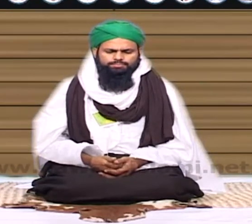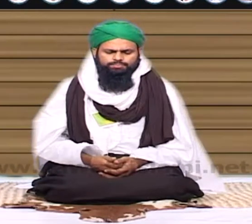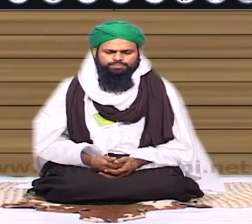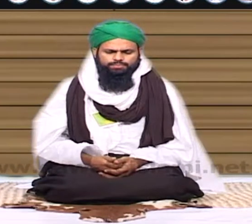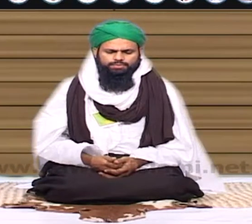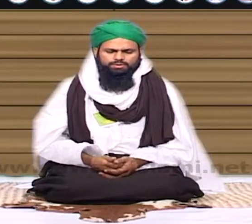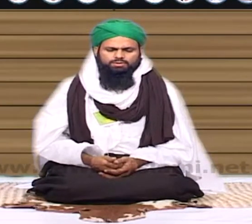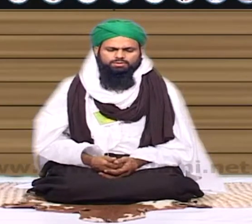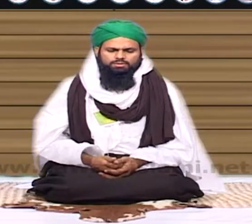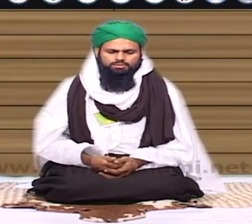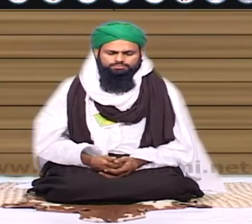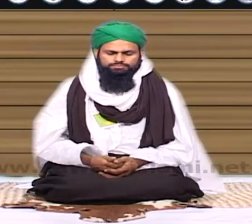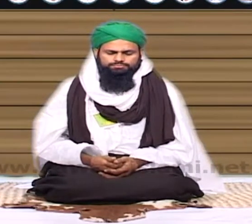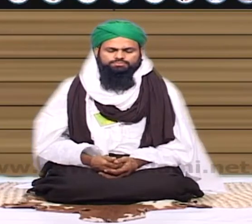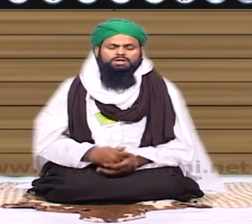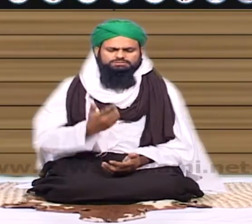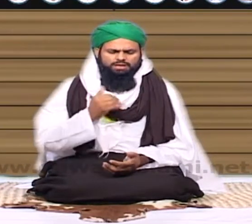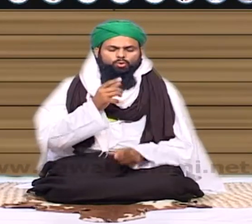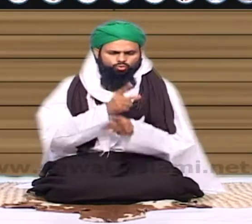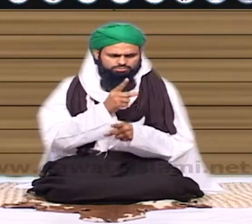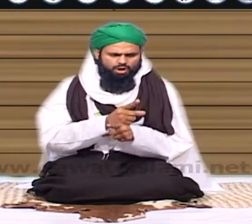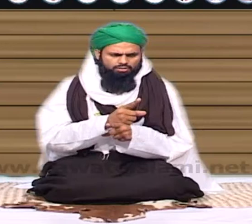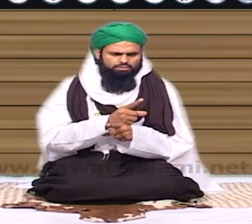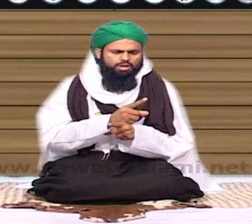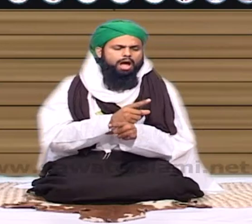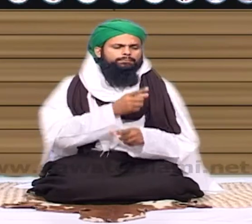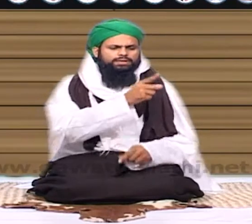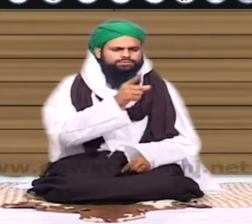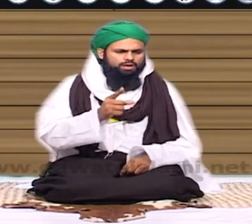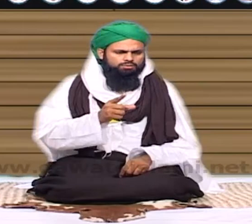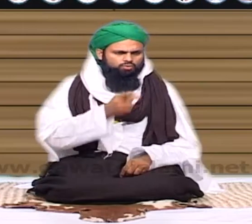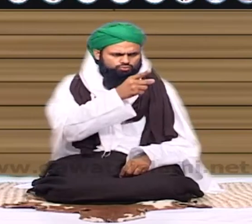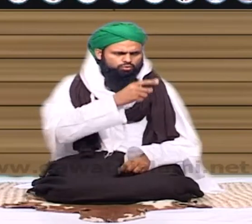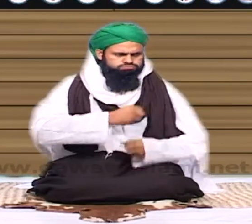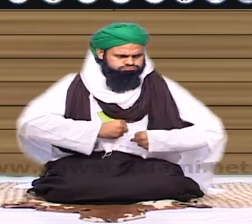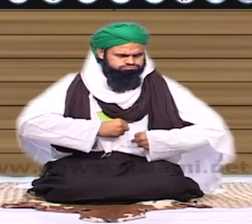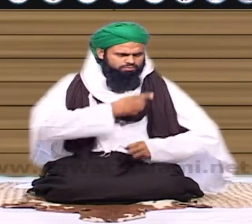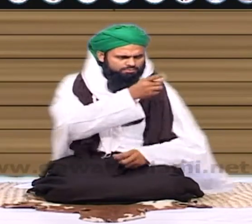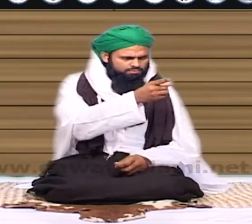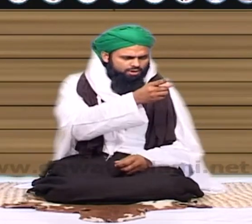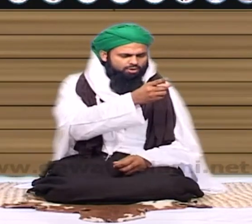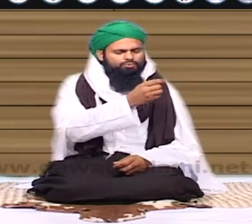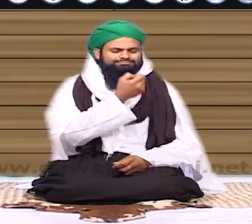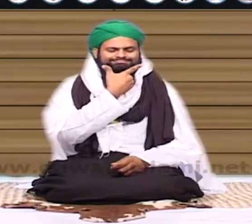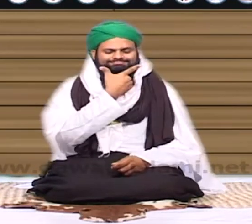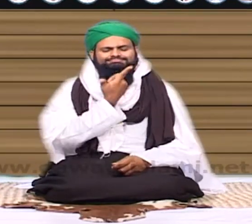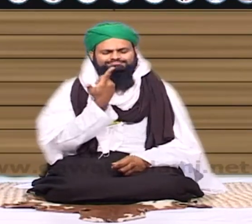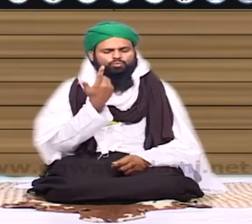پیار سے موٹا کہہ دے تو ہو سکتا ہے اس کا دل نہ دکھے لیکن یہ کہ عام طور پر اس معاشرے میں اس طرح کہنے سے دل